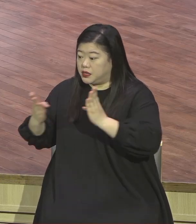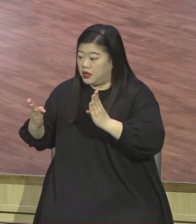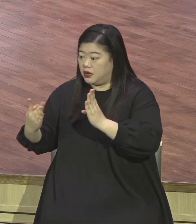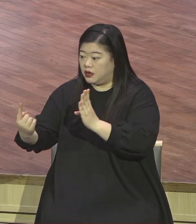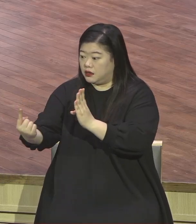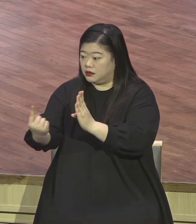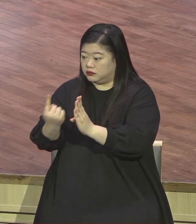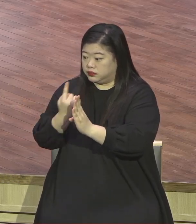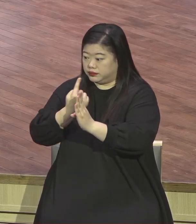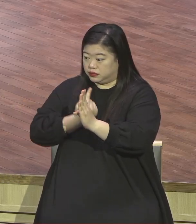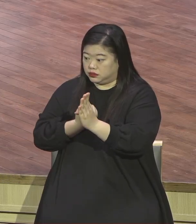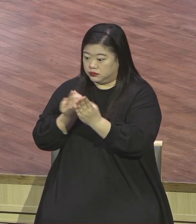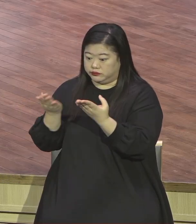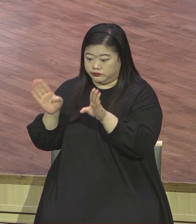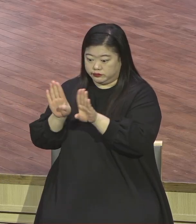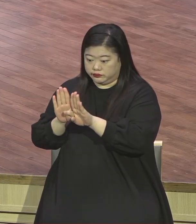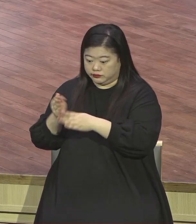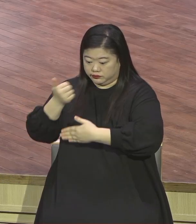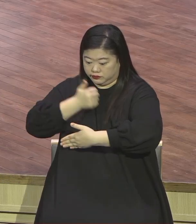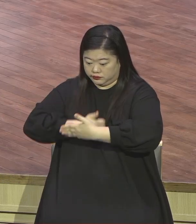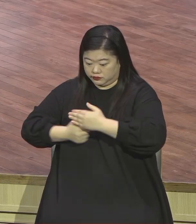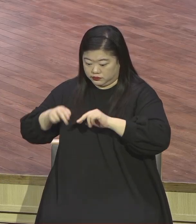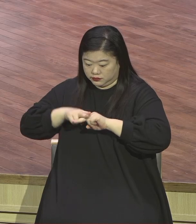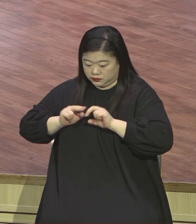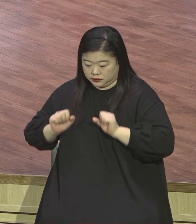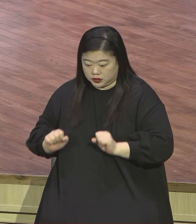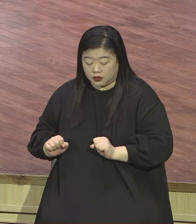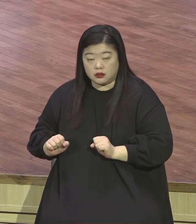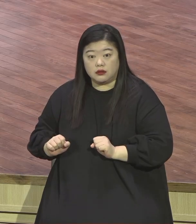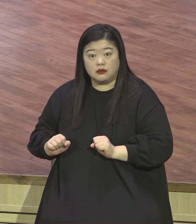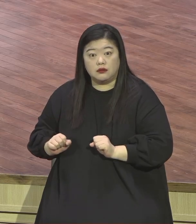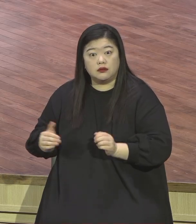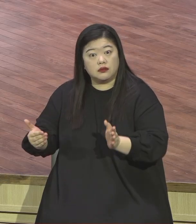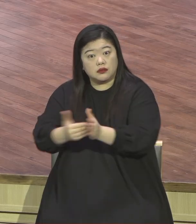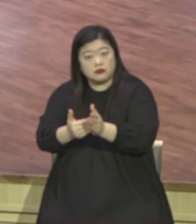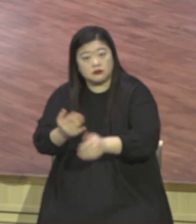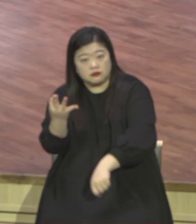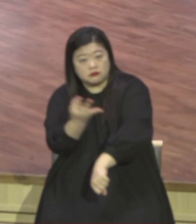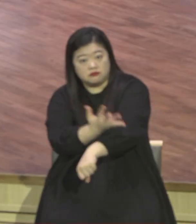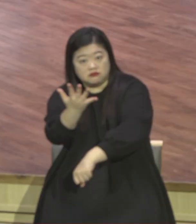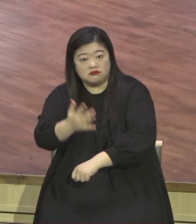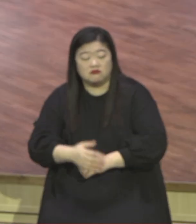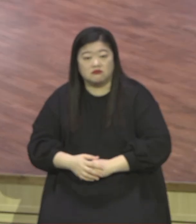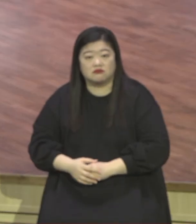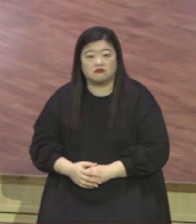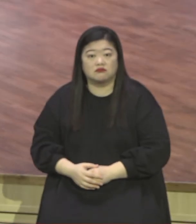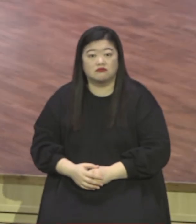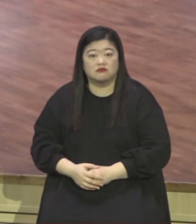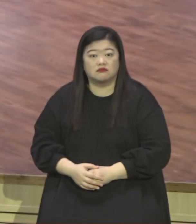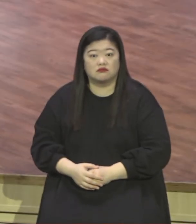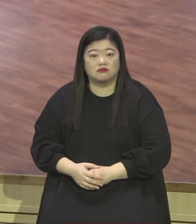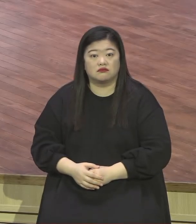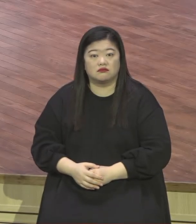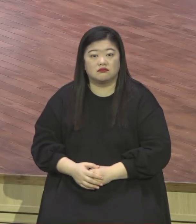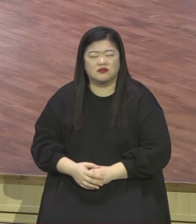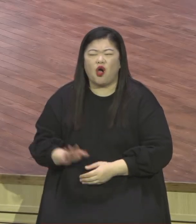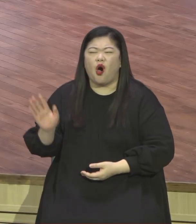끝이에요 더 이상 더 이하도 없어요 아이고 내가 예수는 믿어도 내가 믿음이 이렇게 약해서 내가